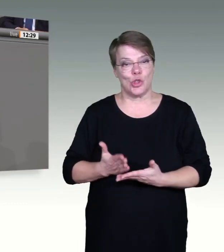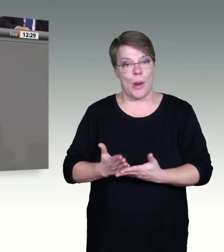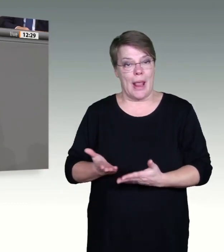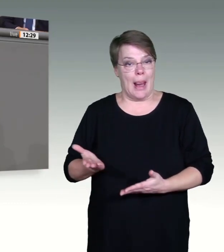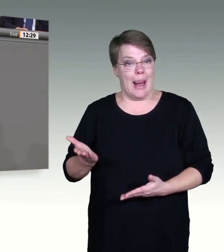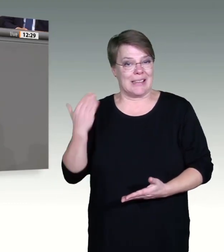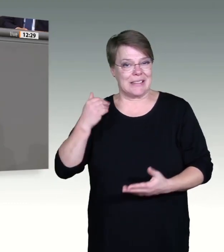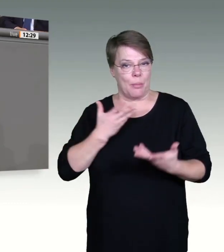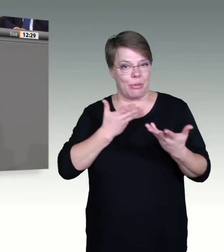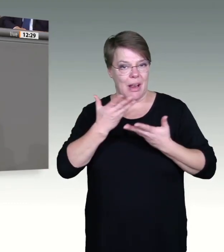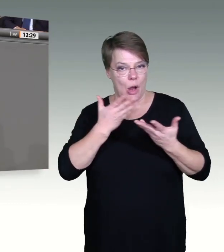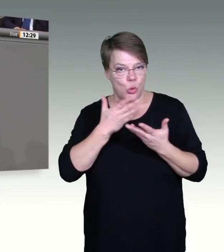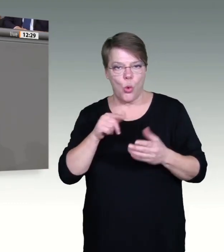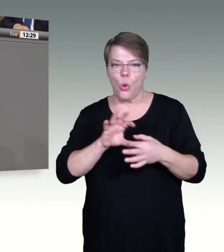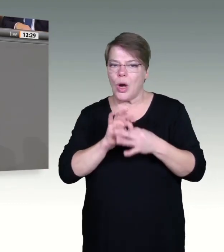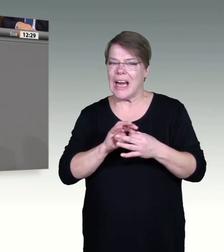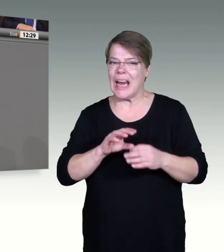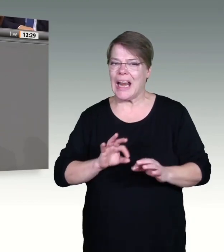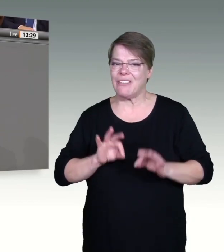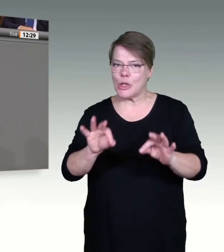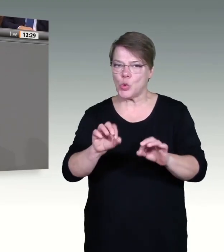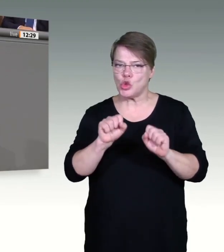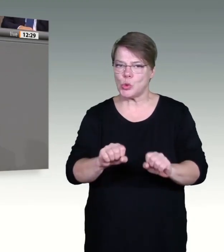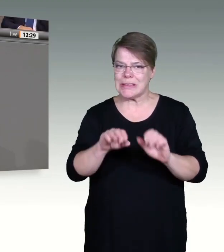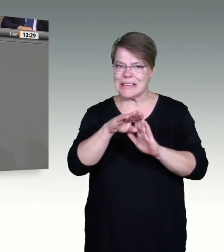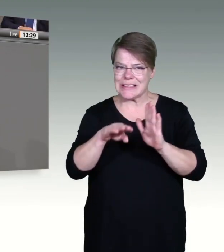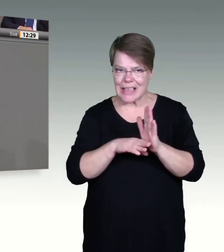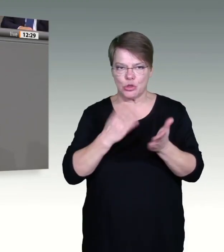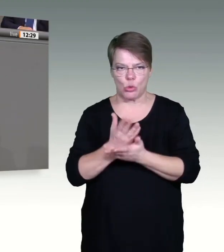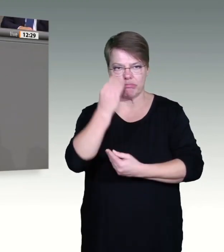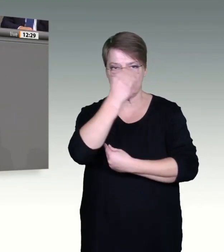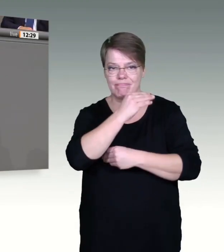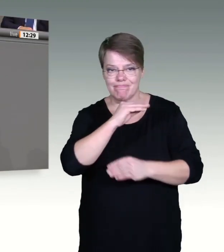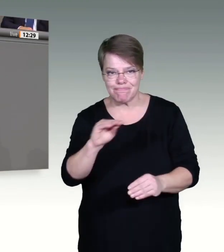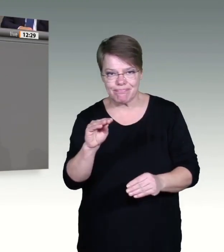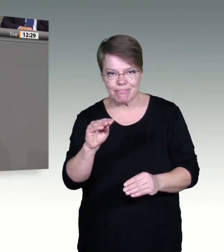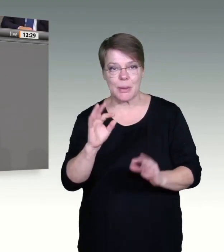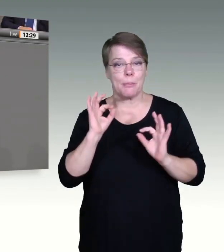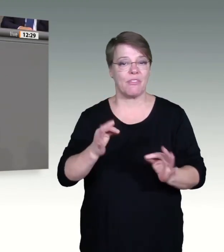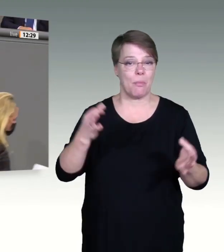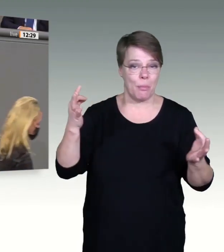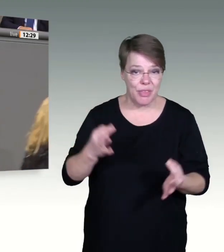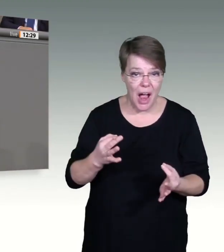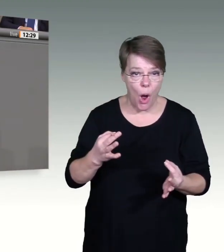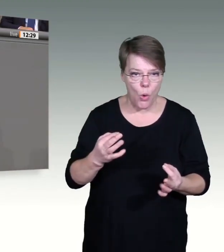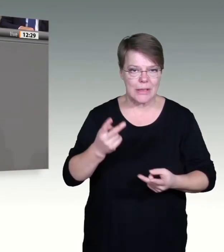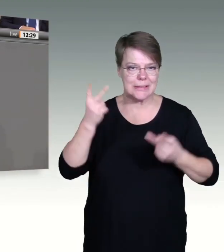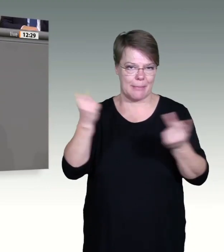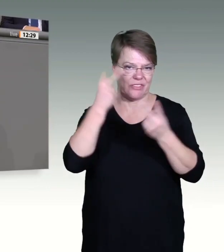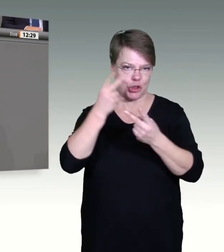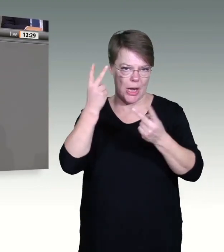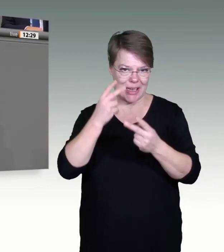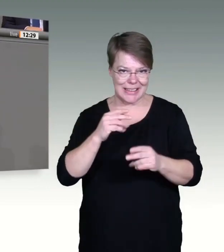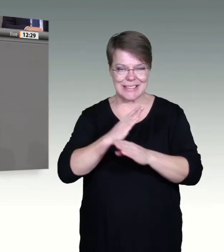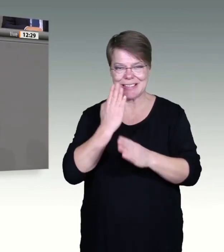Nachschärfungen geben wird. Aber, meine Damen und Herren, vieles von dem, was die MPK beschlossen hat,